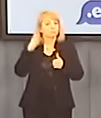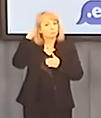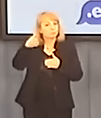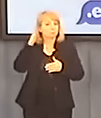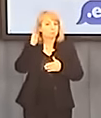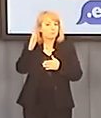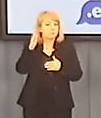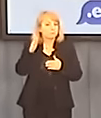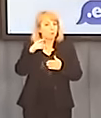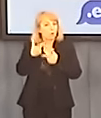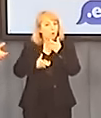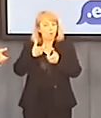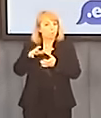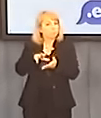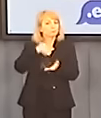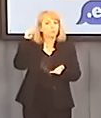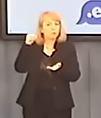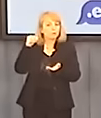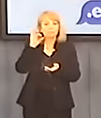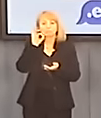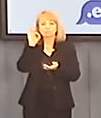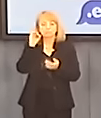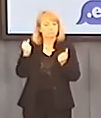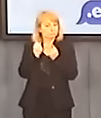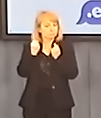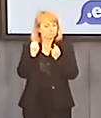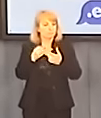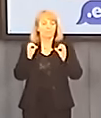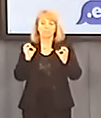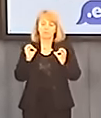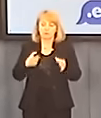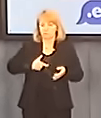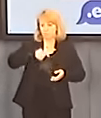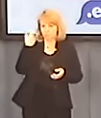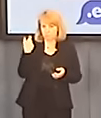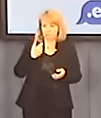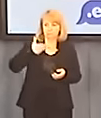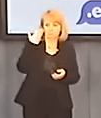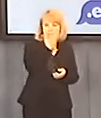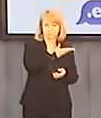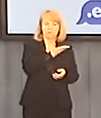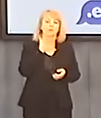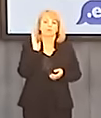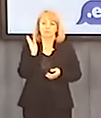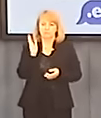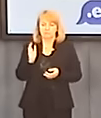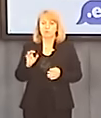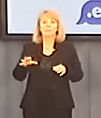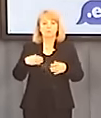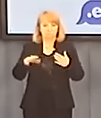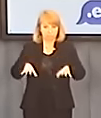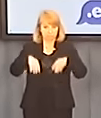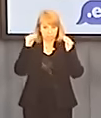będziemy brać przykład. Ale zanim przejdziemy, oddamy panu Marcinowi głos. Chcę dwa zdania wstępu